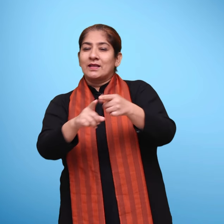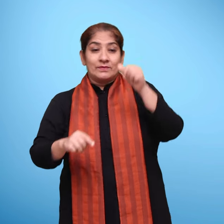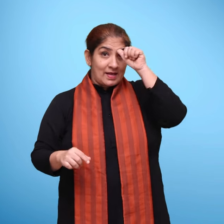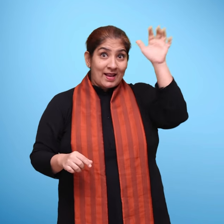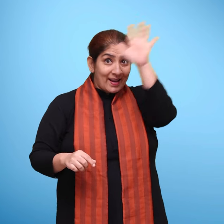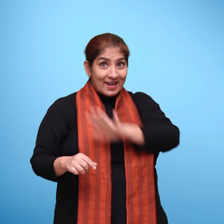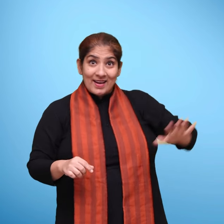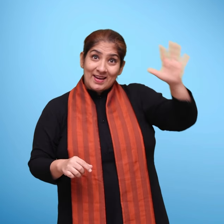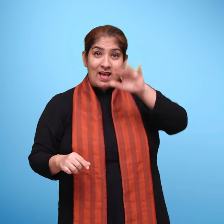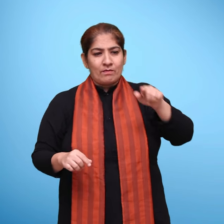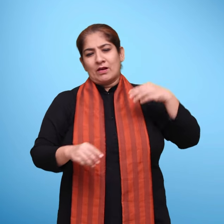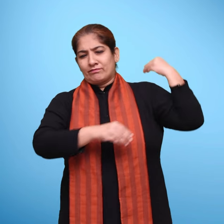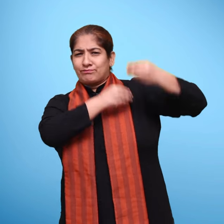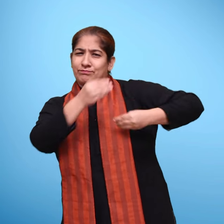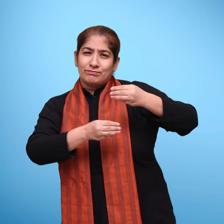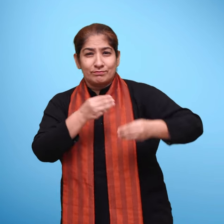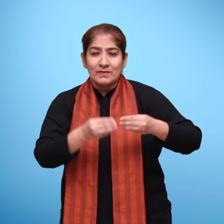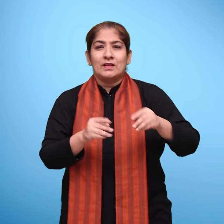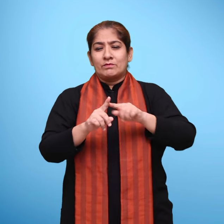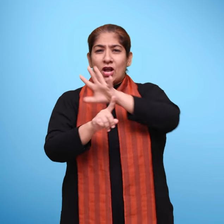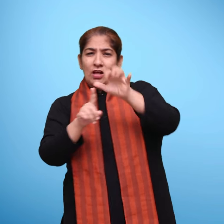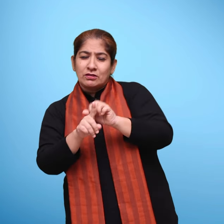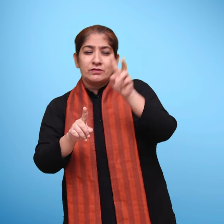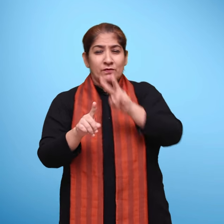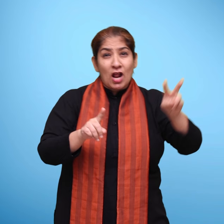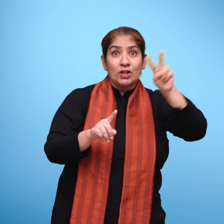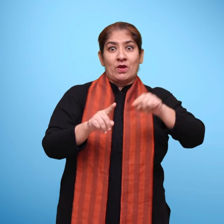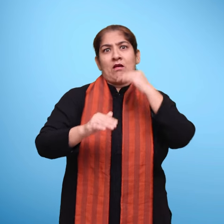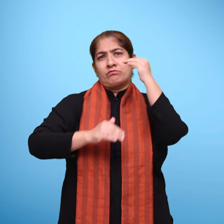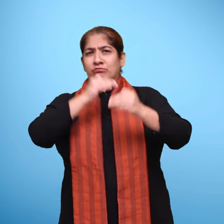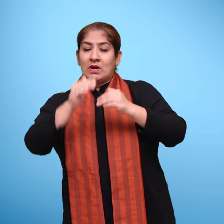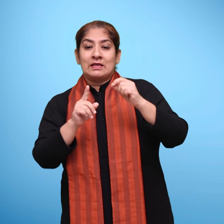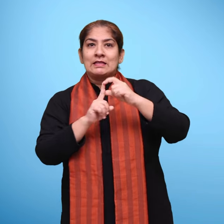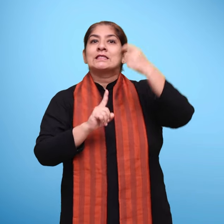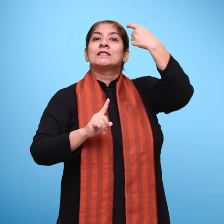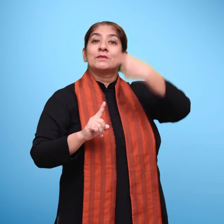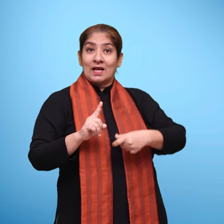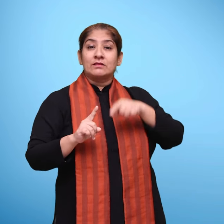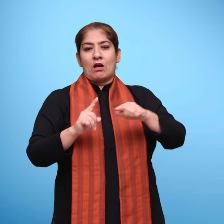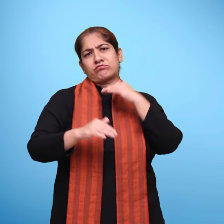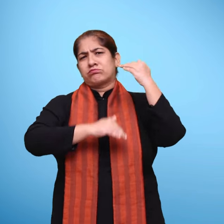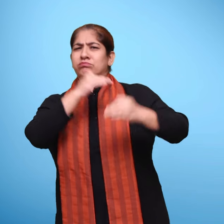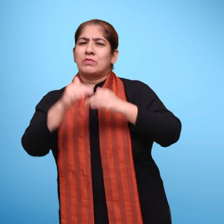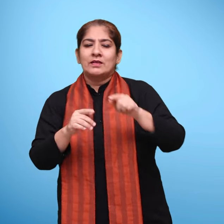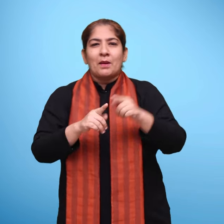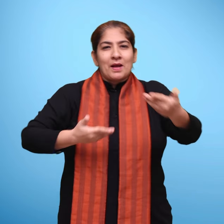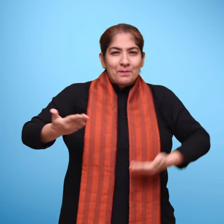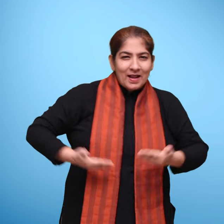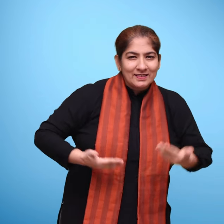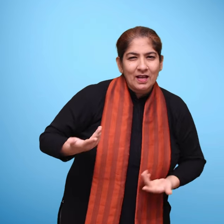भारतिय परंपरा, सांस्कृतिक मूल, चरित्र निर्मान, नेतिक्ता, करुना और पर्यावरन के प्रती